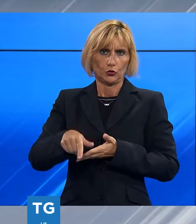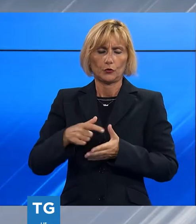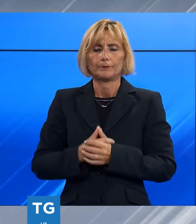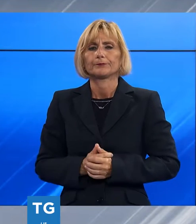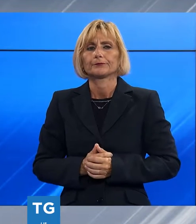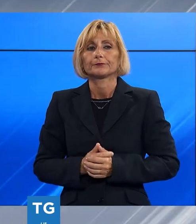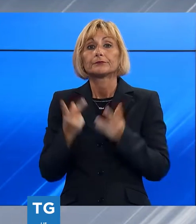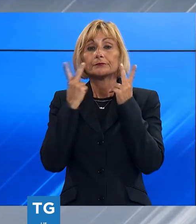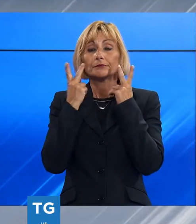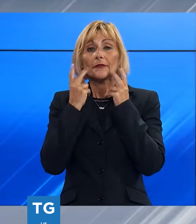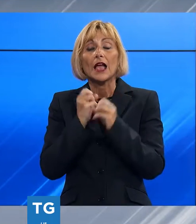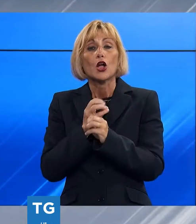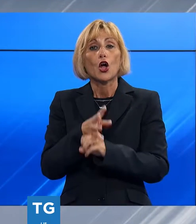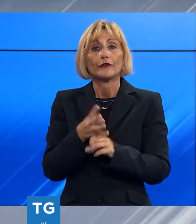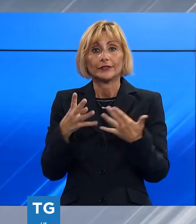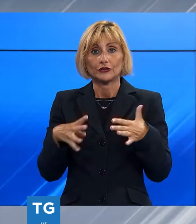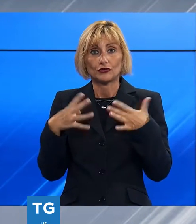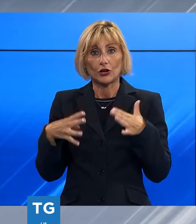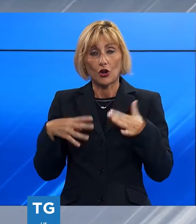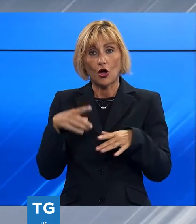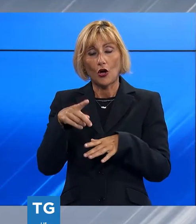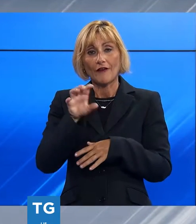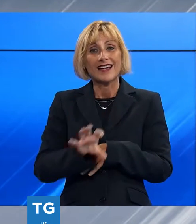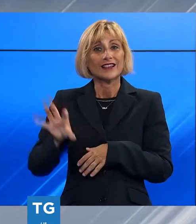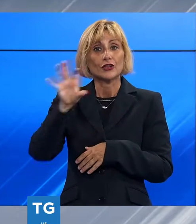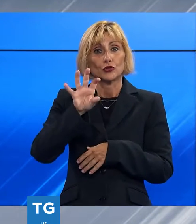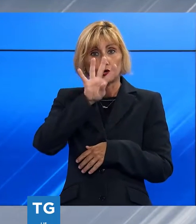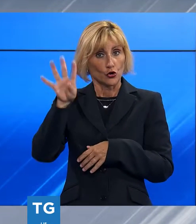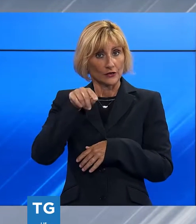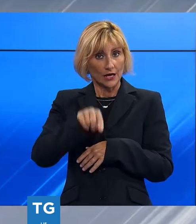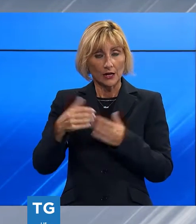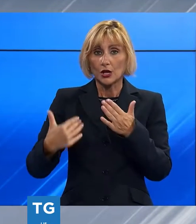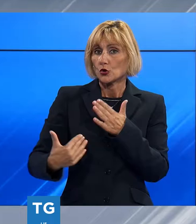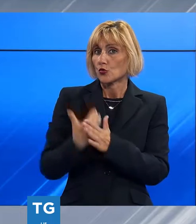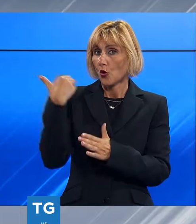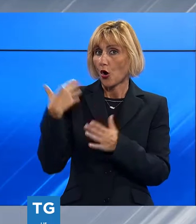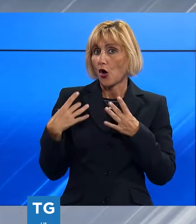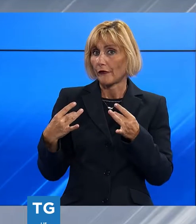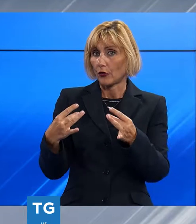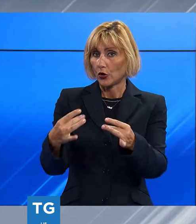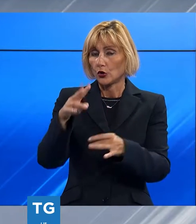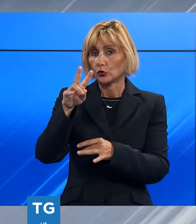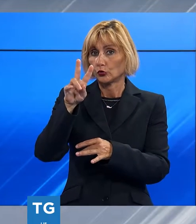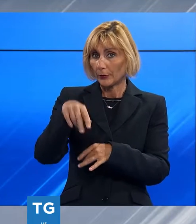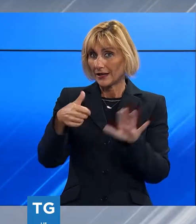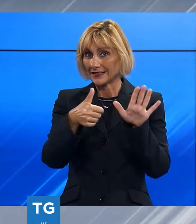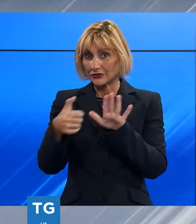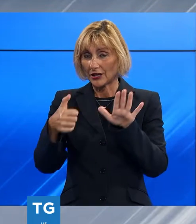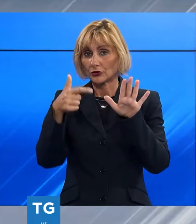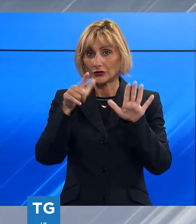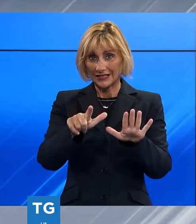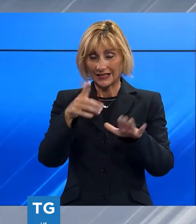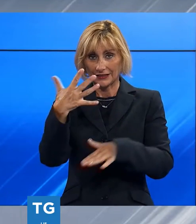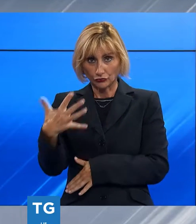'andamento del contagio. Secondo il bollettino regionale, nuovi contagiati in regione Toscana sono 2.675